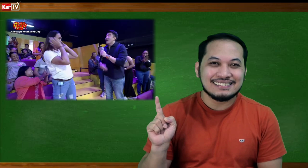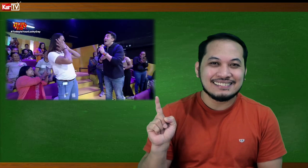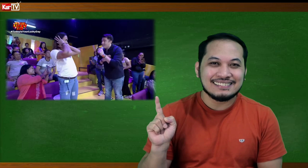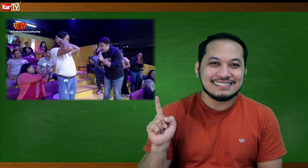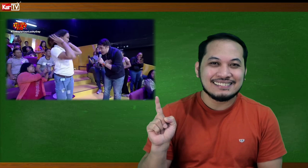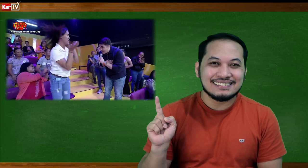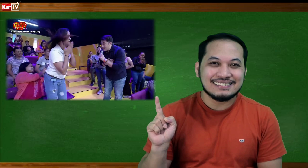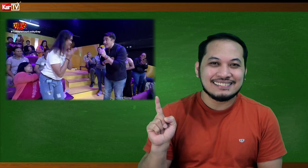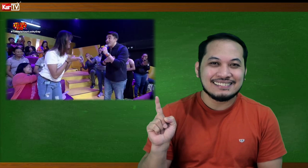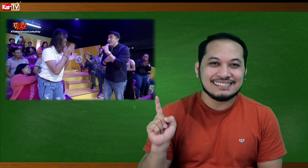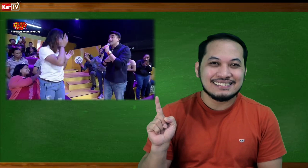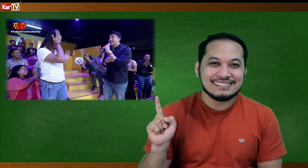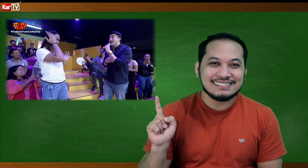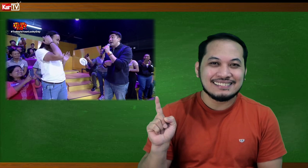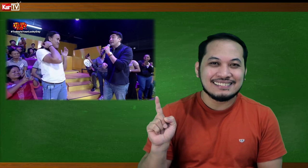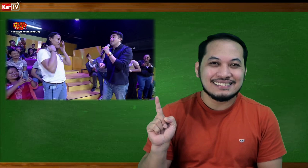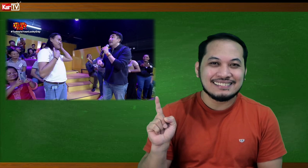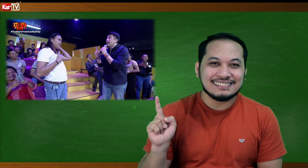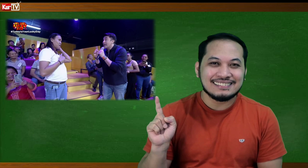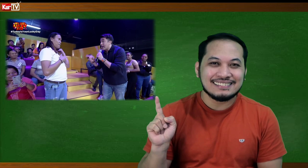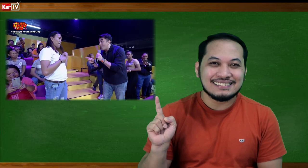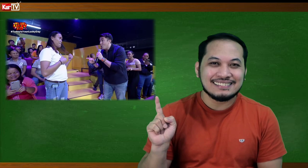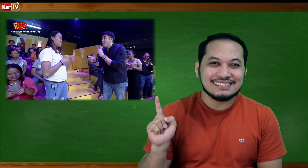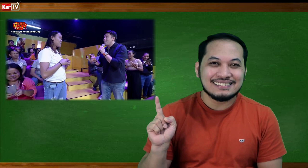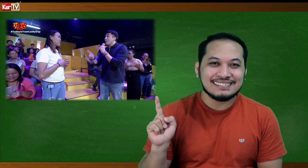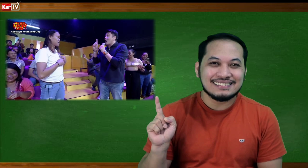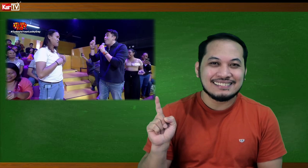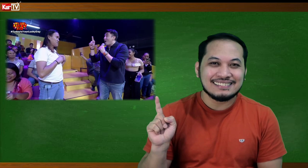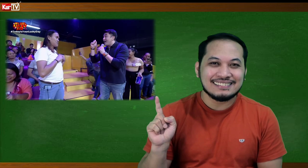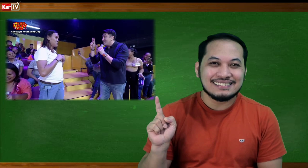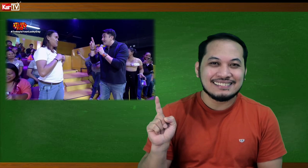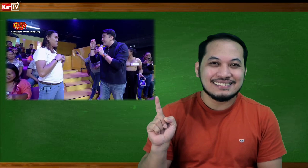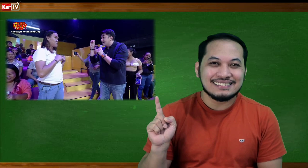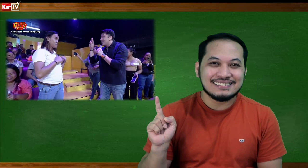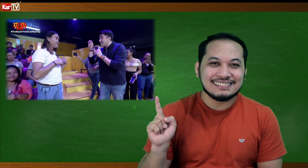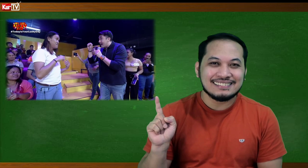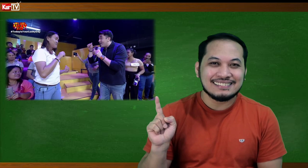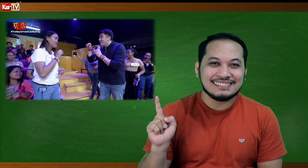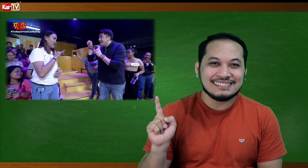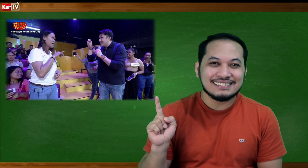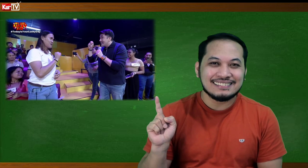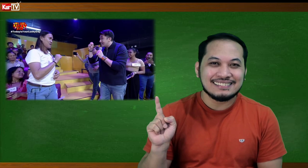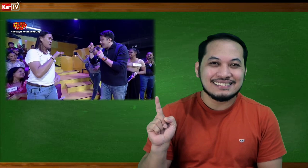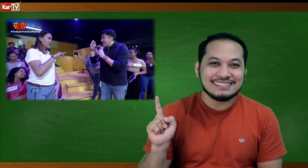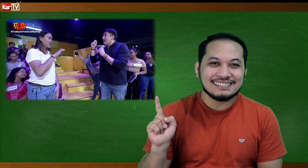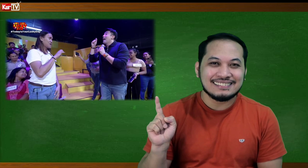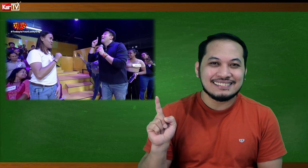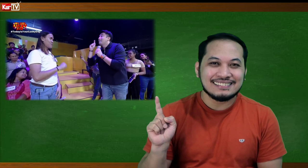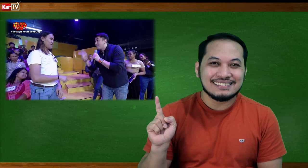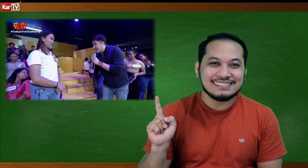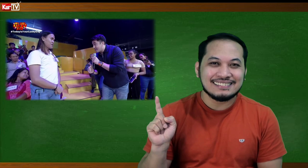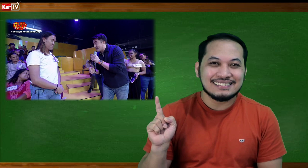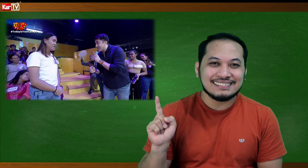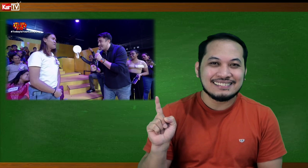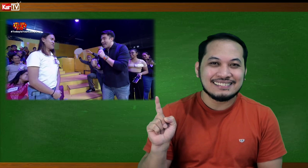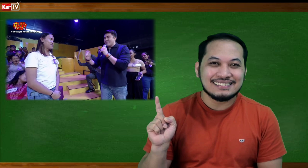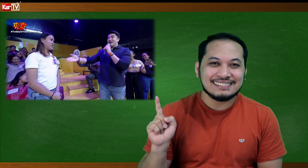Maraming maraming salamat. Ikaw, meron kang one, tau, san, pesos. Thank you